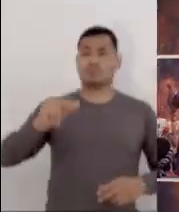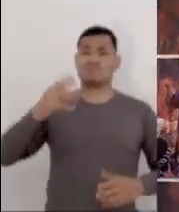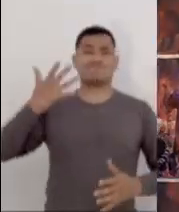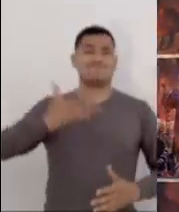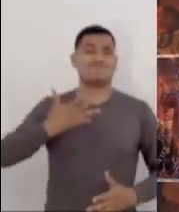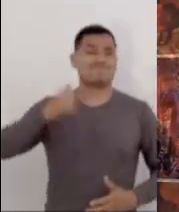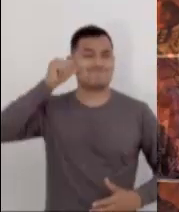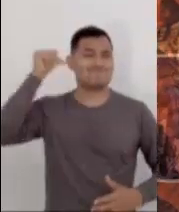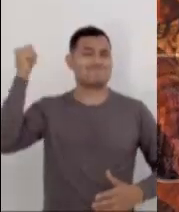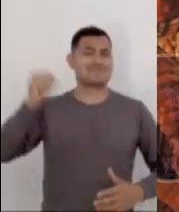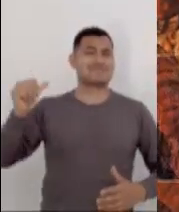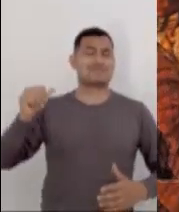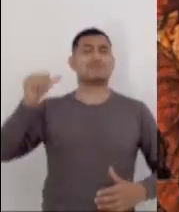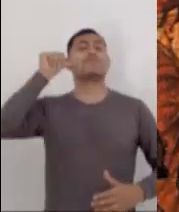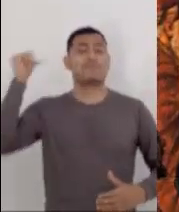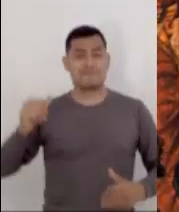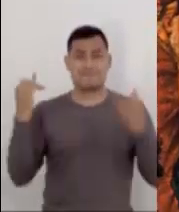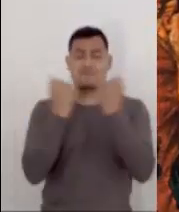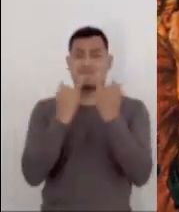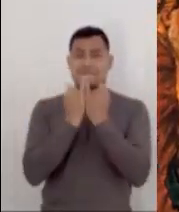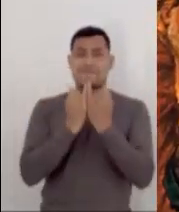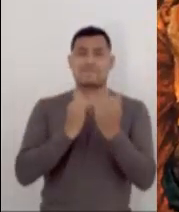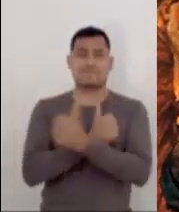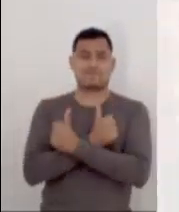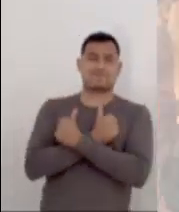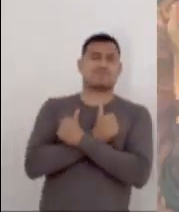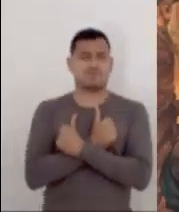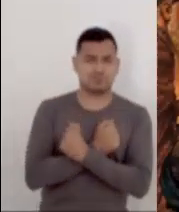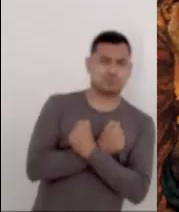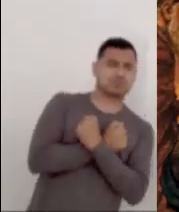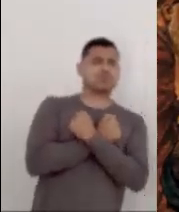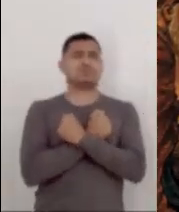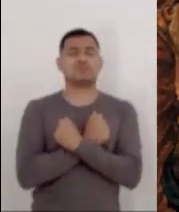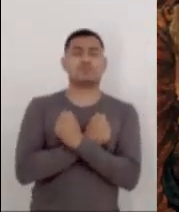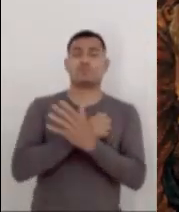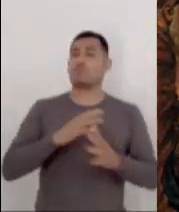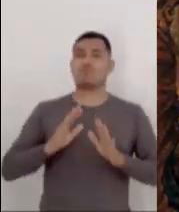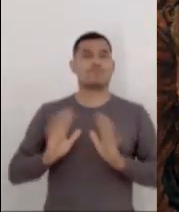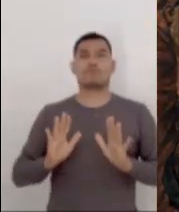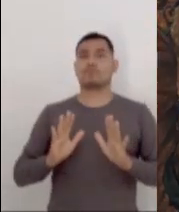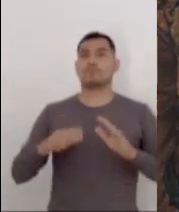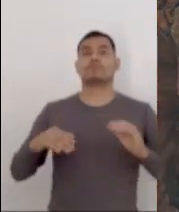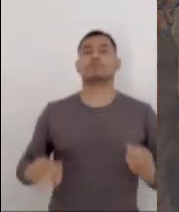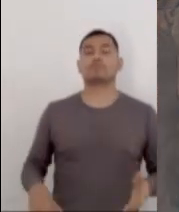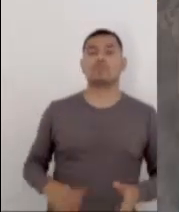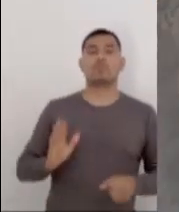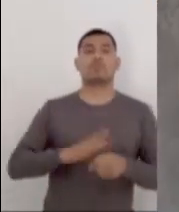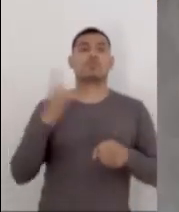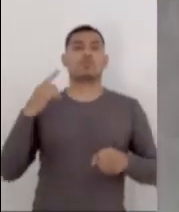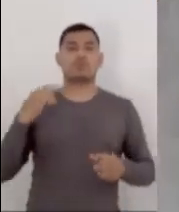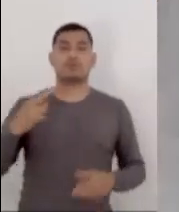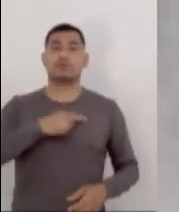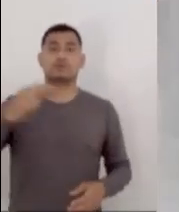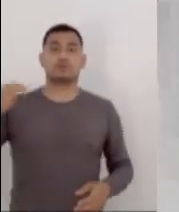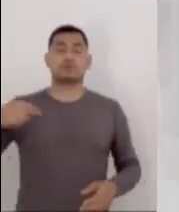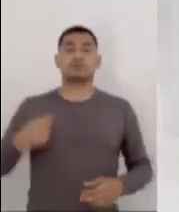que todo el que peca es un esclavo y el esclavo no se queda en la casa para siempre. El hijo sí se queda. Ya sé que son hijos de